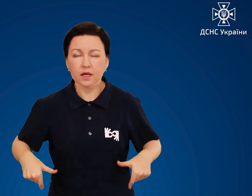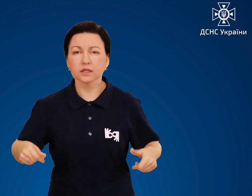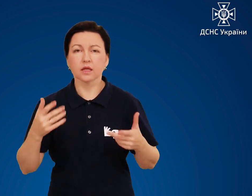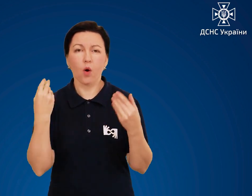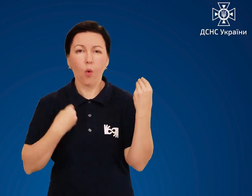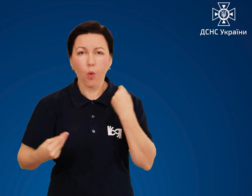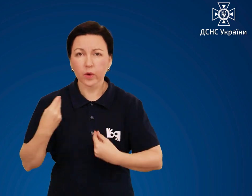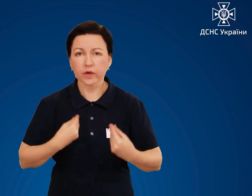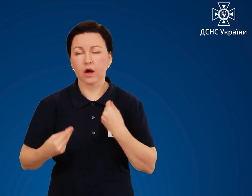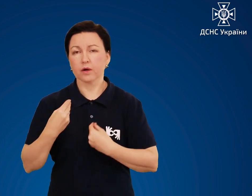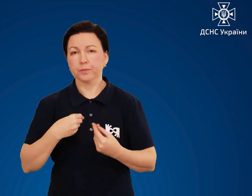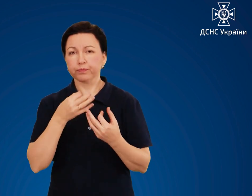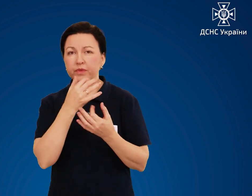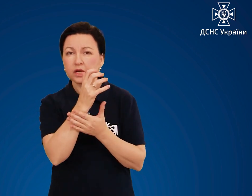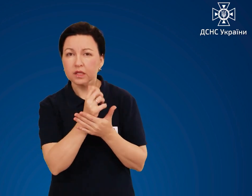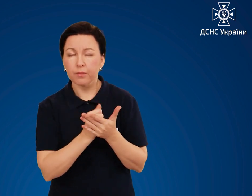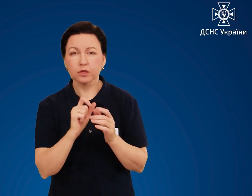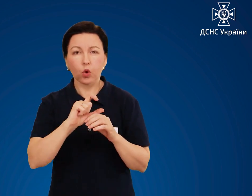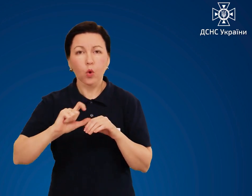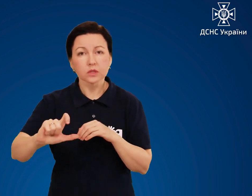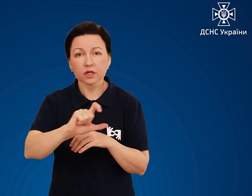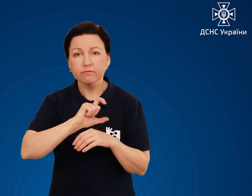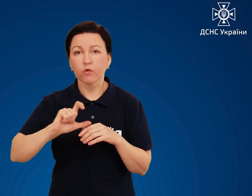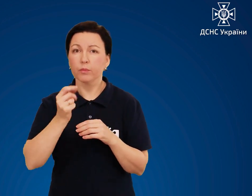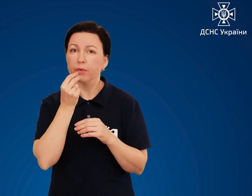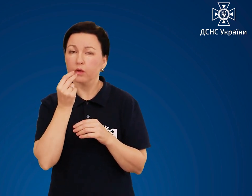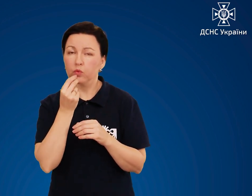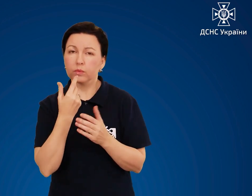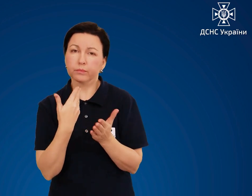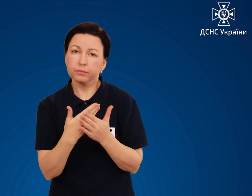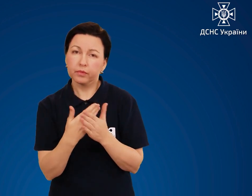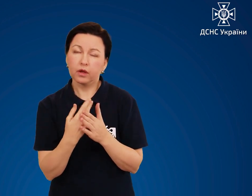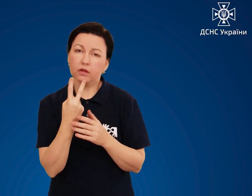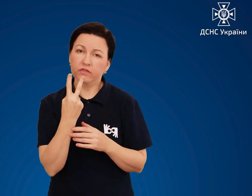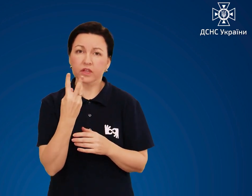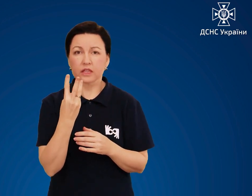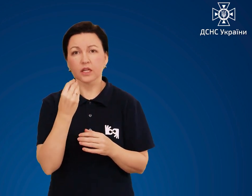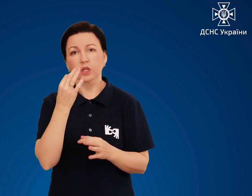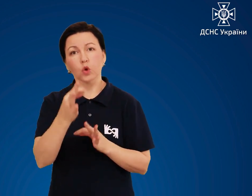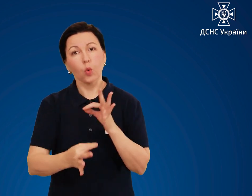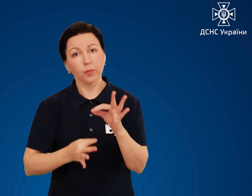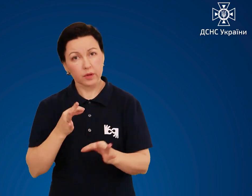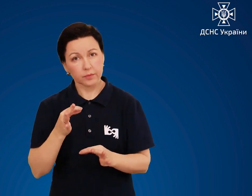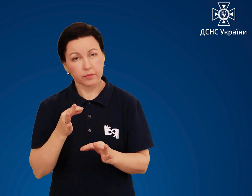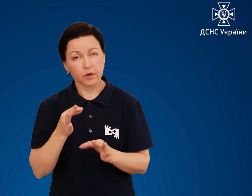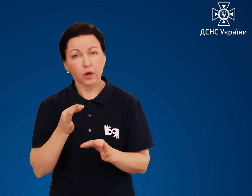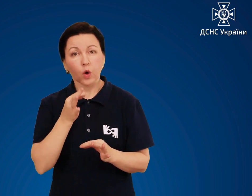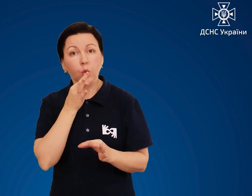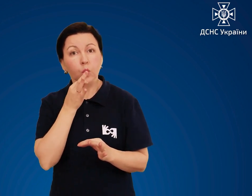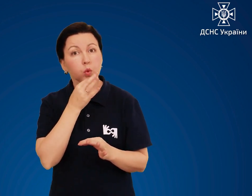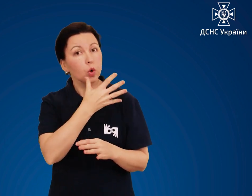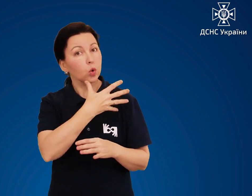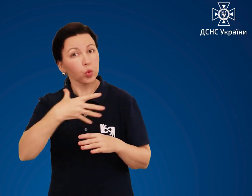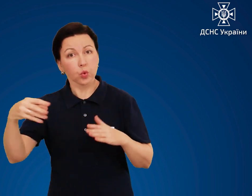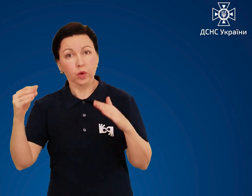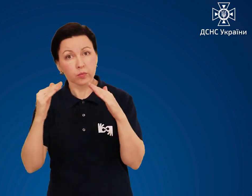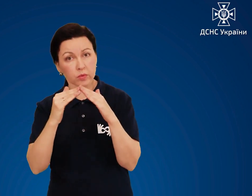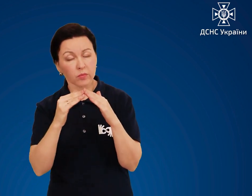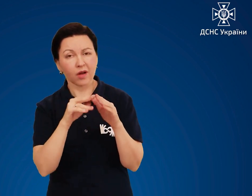Запас консервованих продуктів на 2-3 доби. Перед виходом з будинку вимкніть